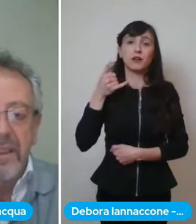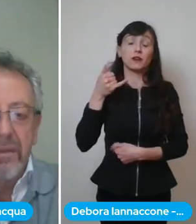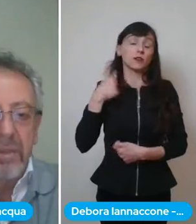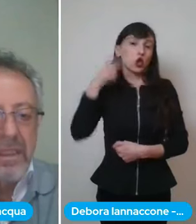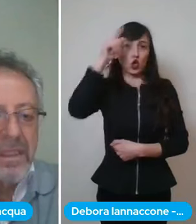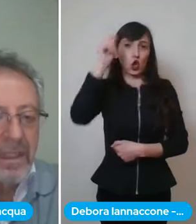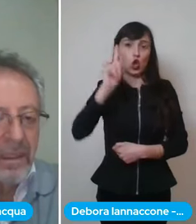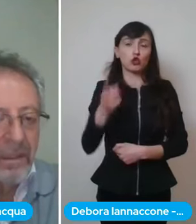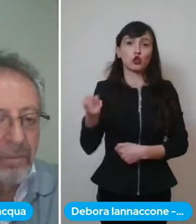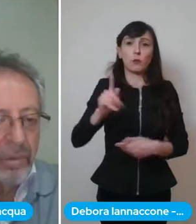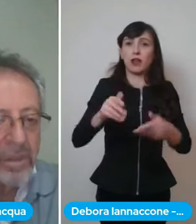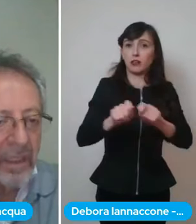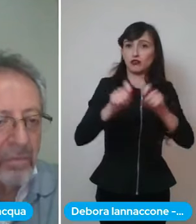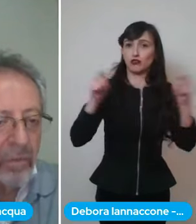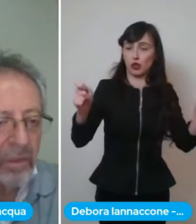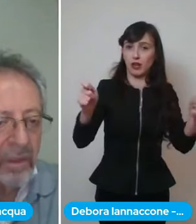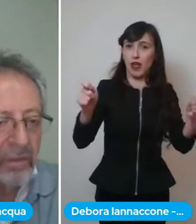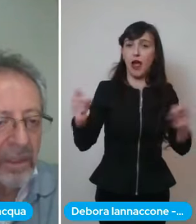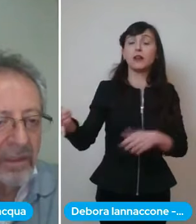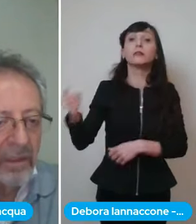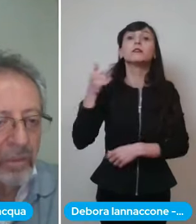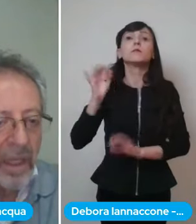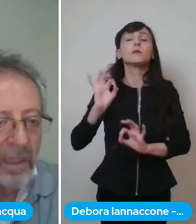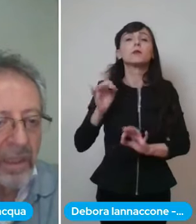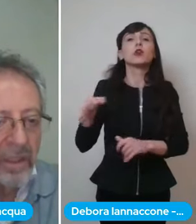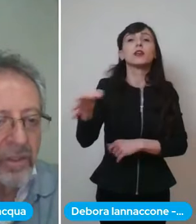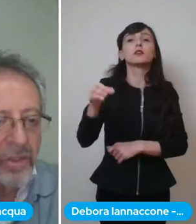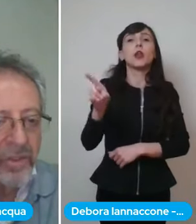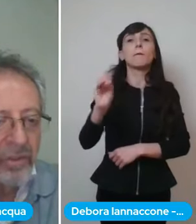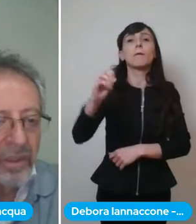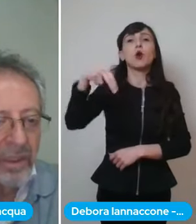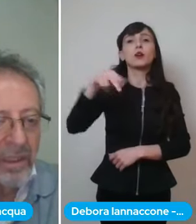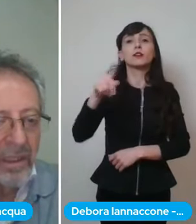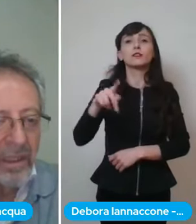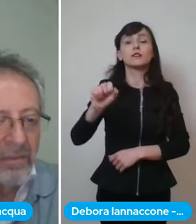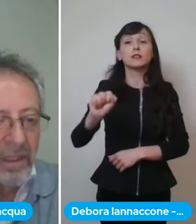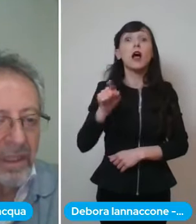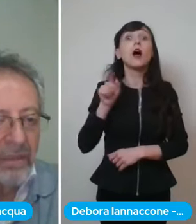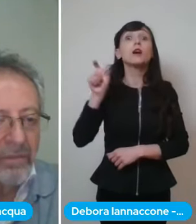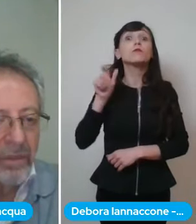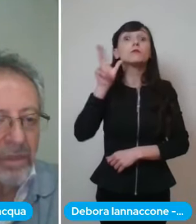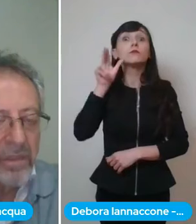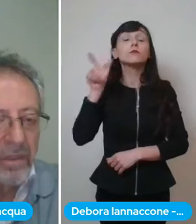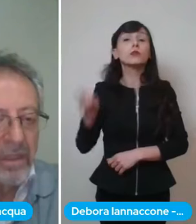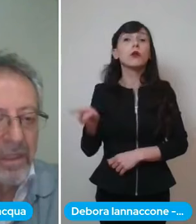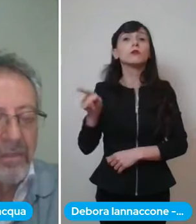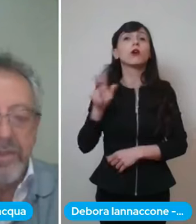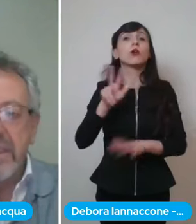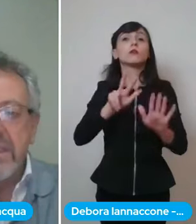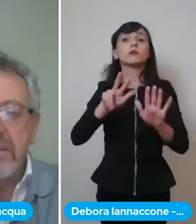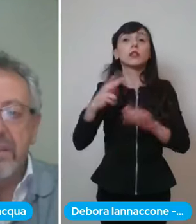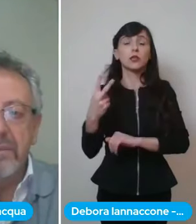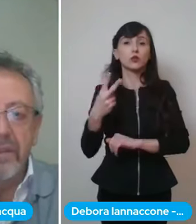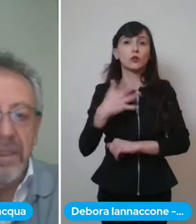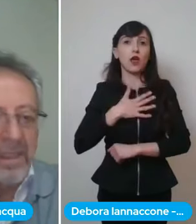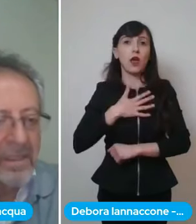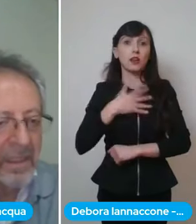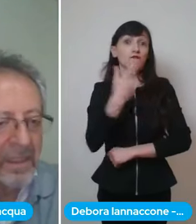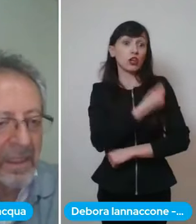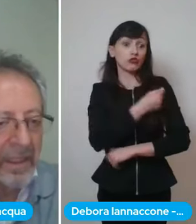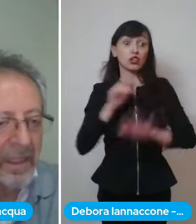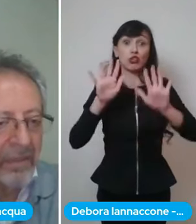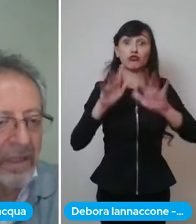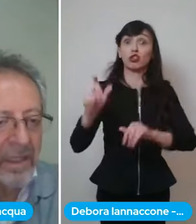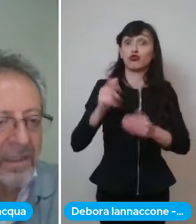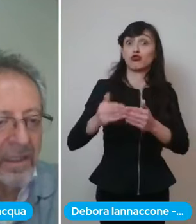di un'anziana di Bonza che è morta a 82 anni a dieci giorni dall'effettuazione della vaccinazione ma non era